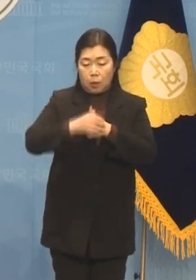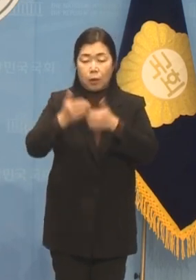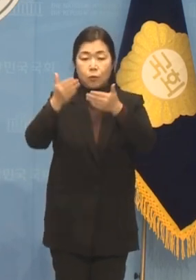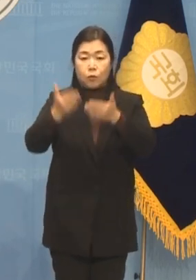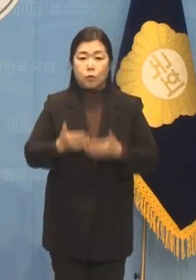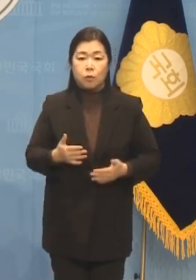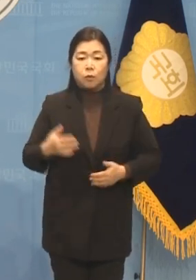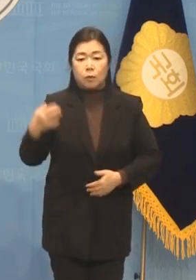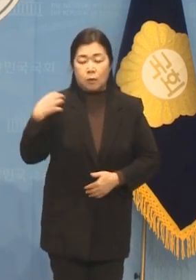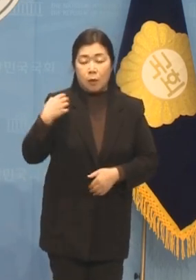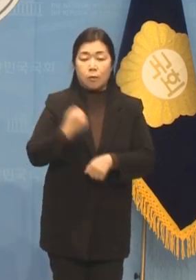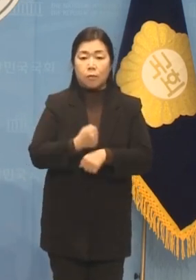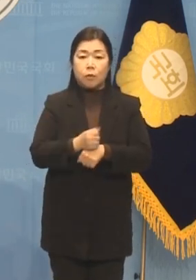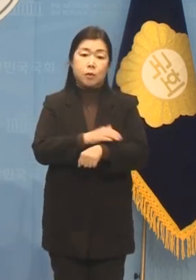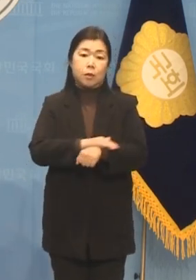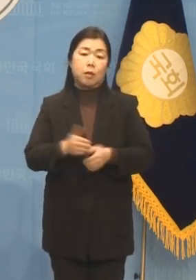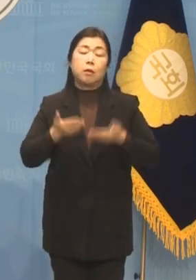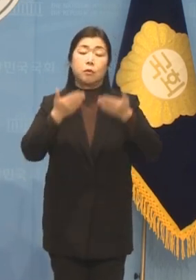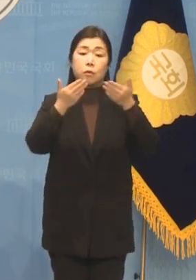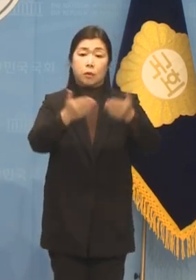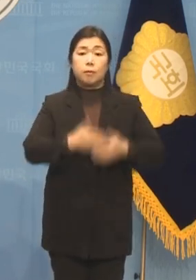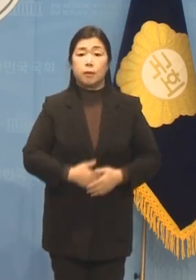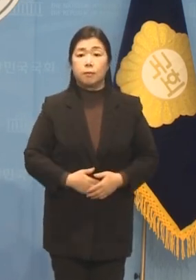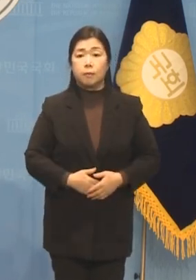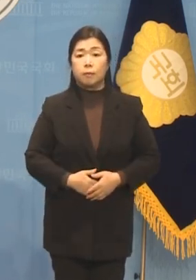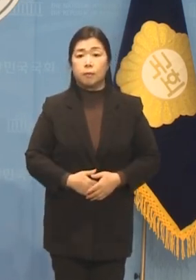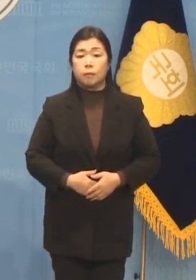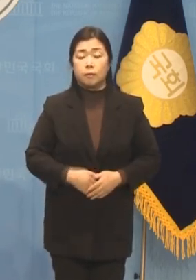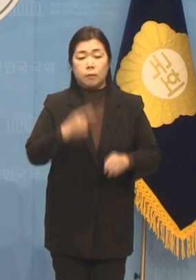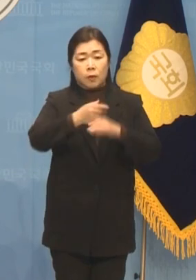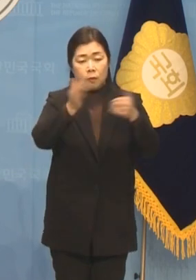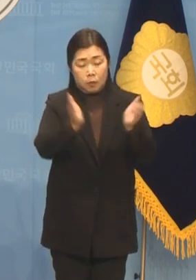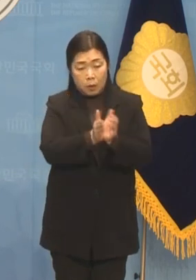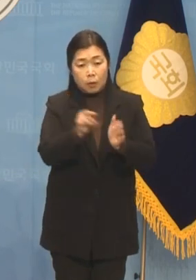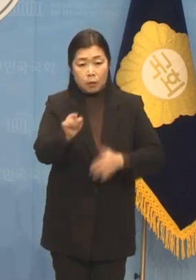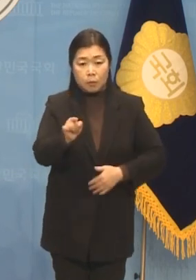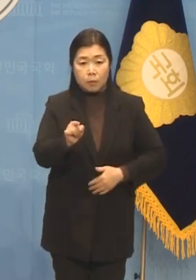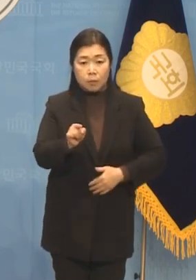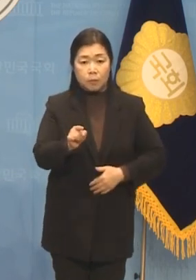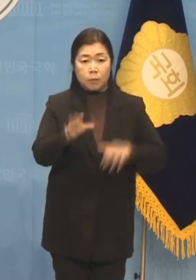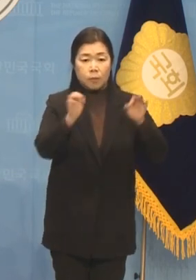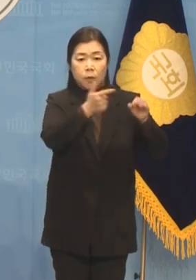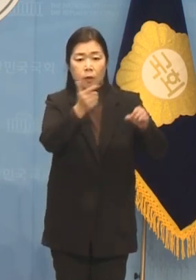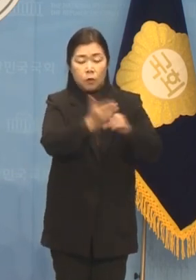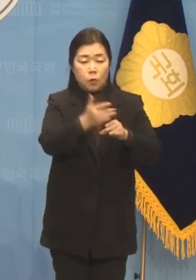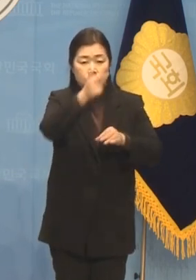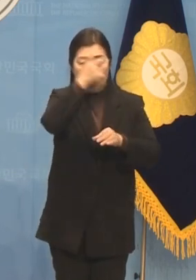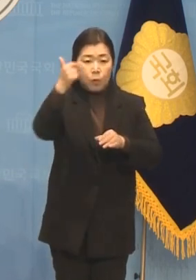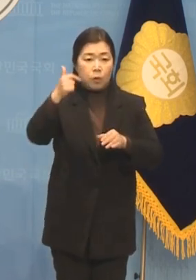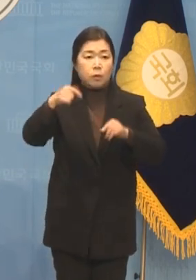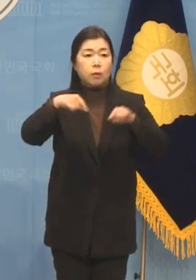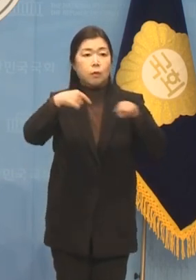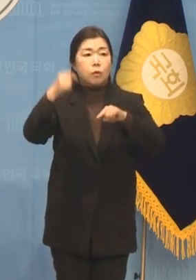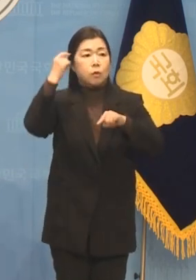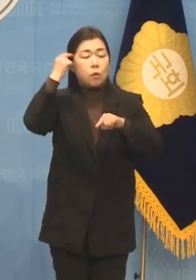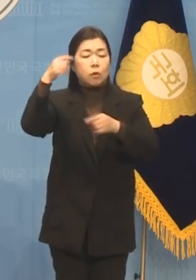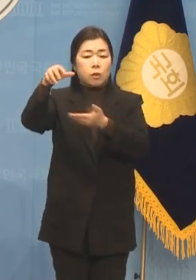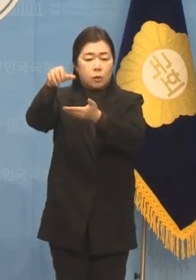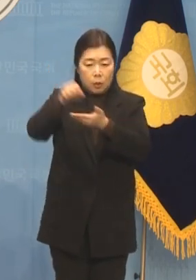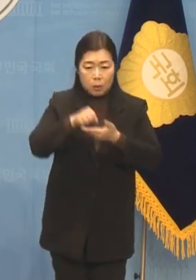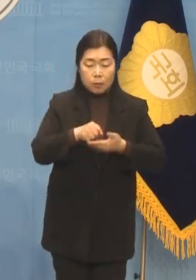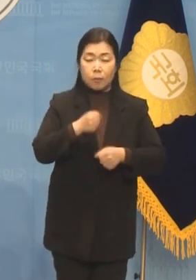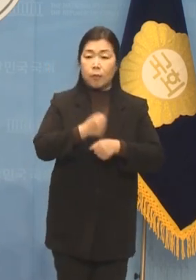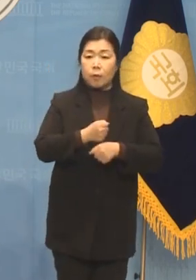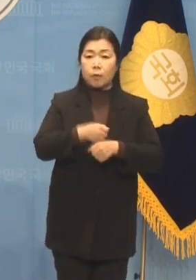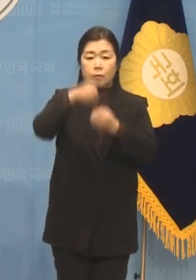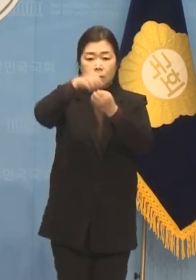소임과 의무를 다해나가겠습니다. 민주당이 김대중과 논문의 정신을 제대로 실현해서